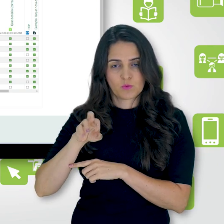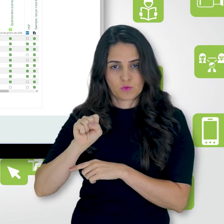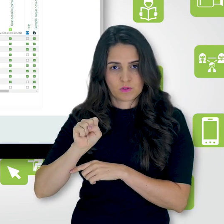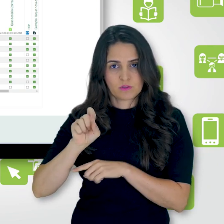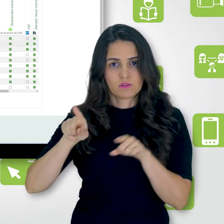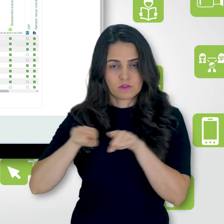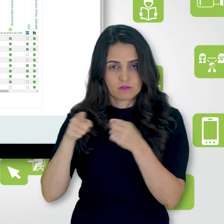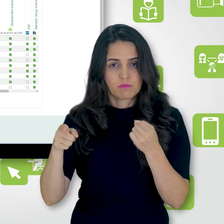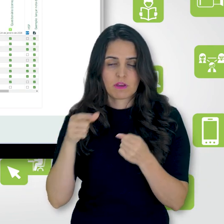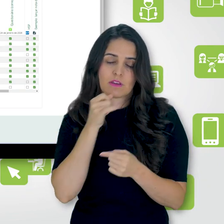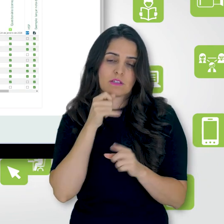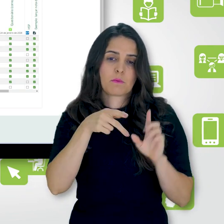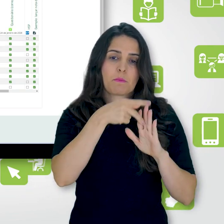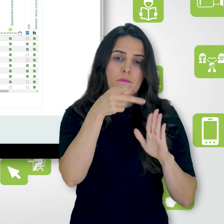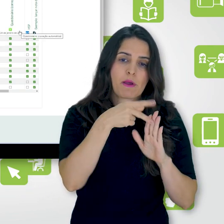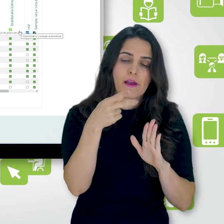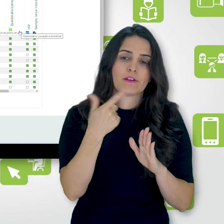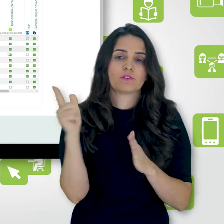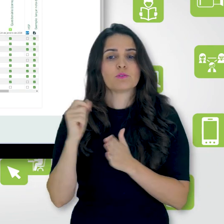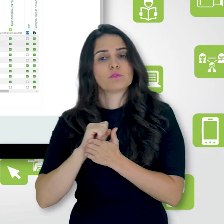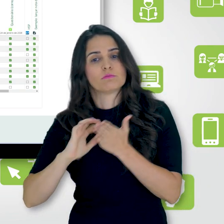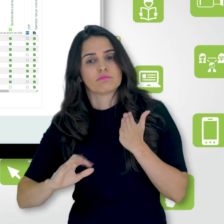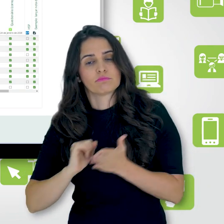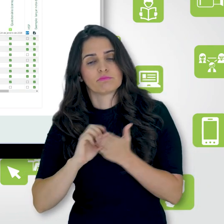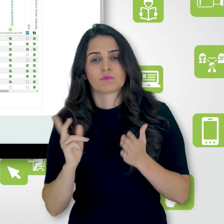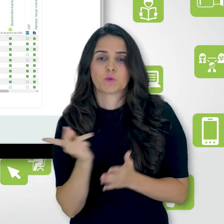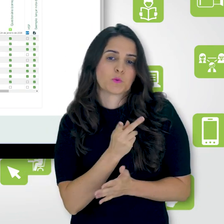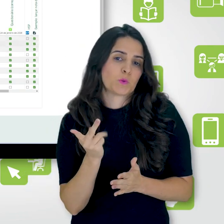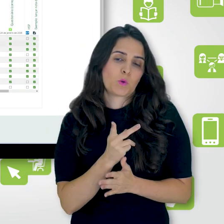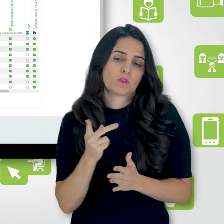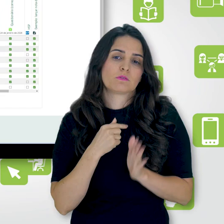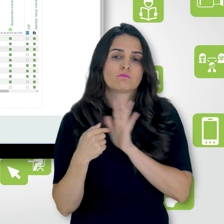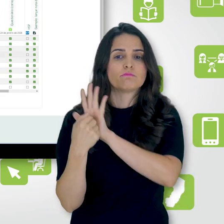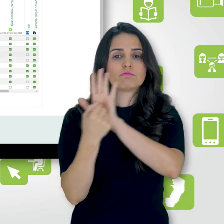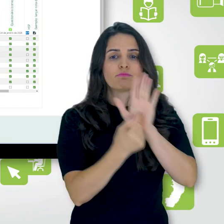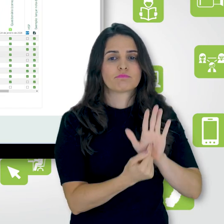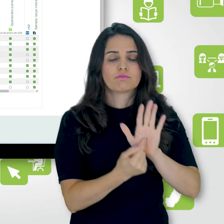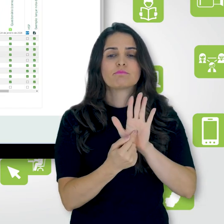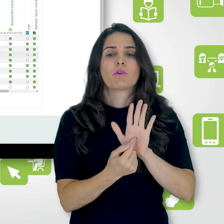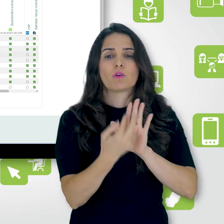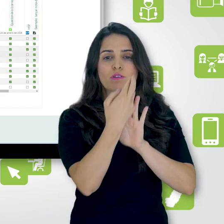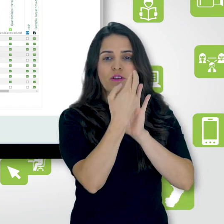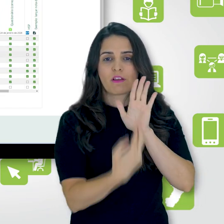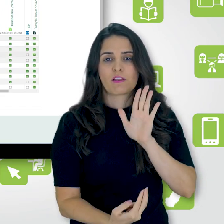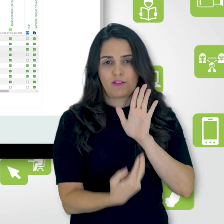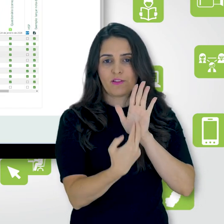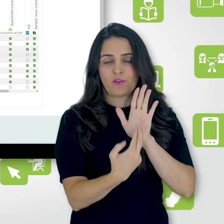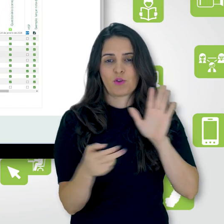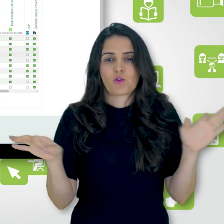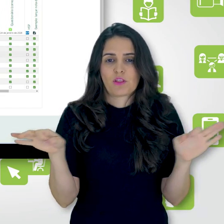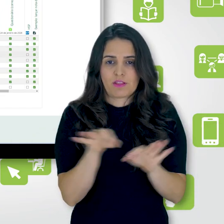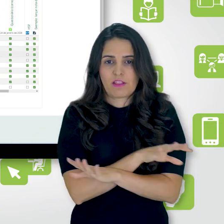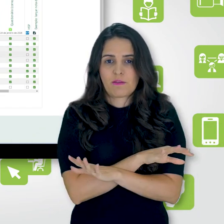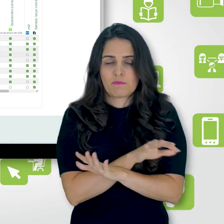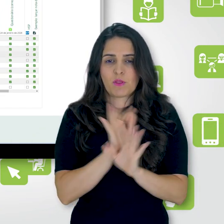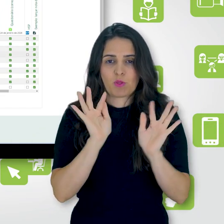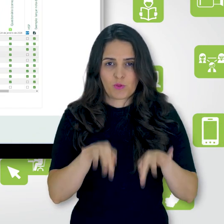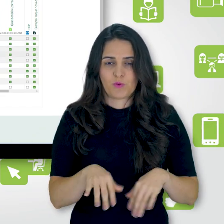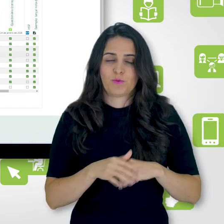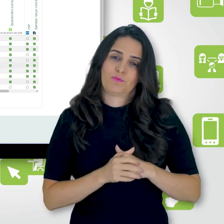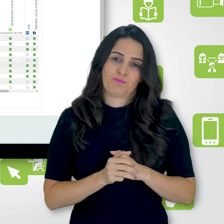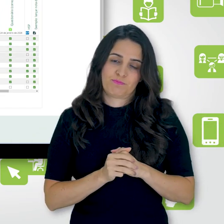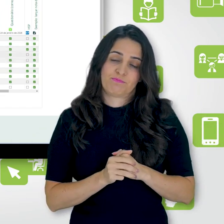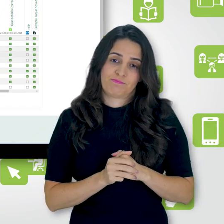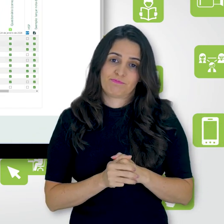páginas e também tenho as atividades. Todos aparecem no relatório de conclusão.